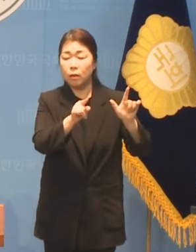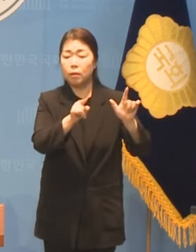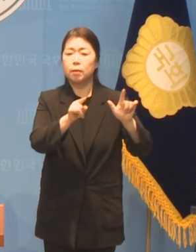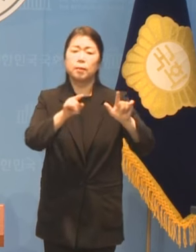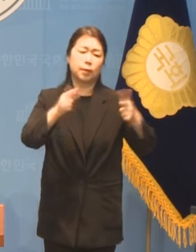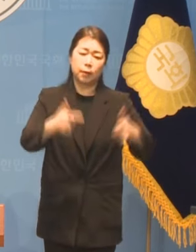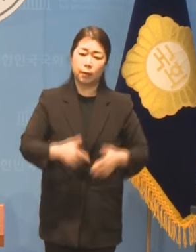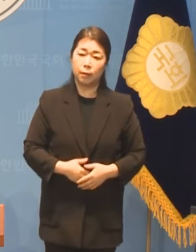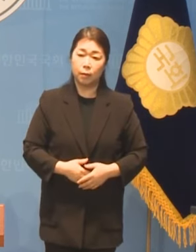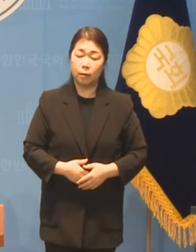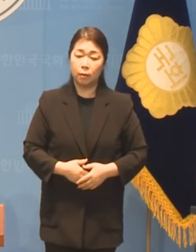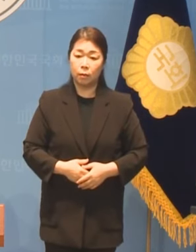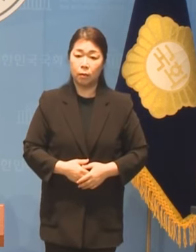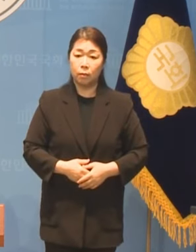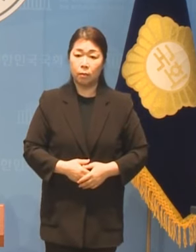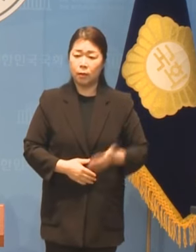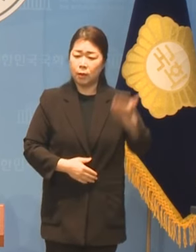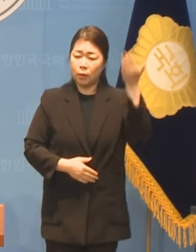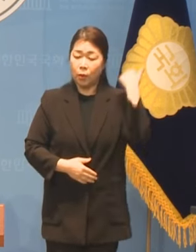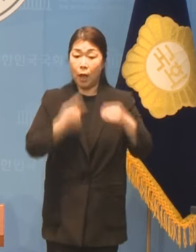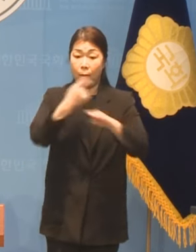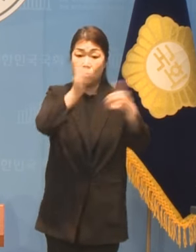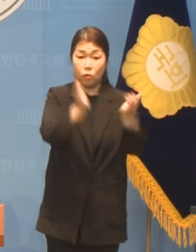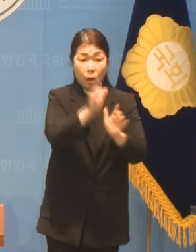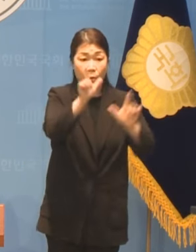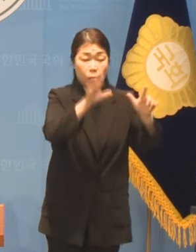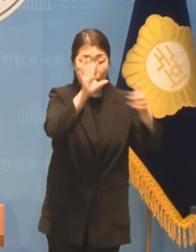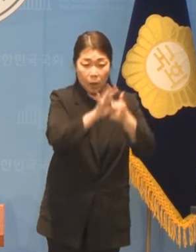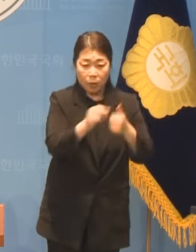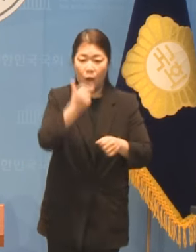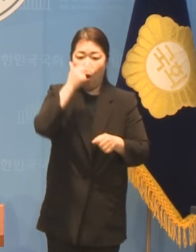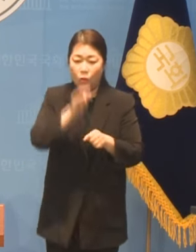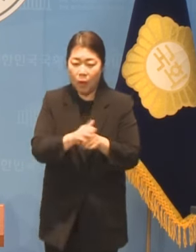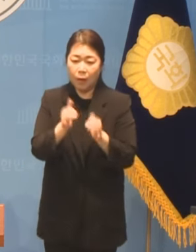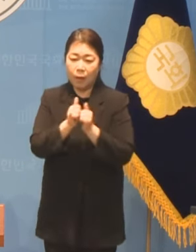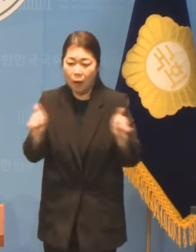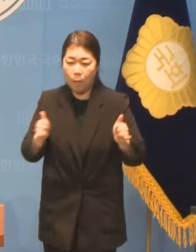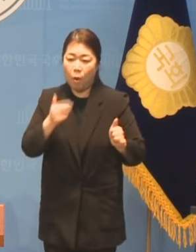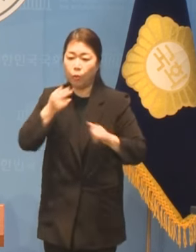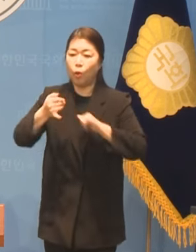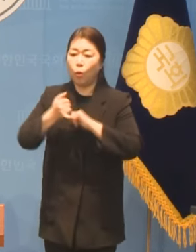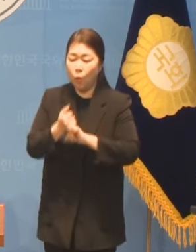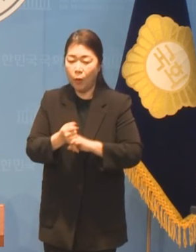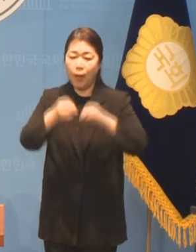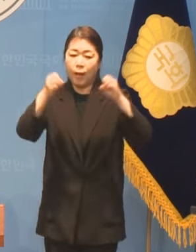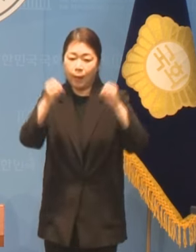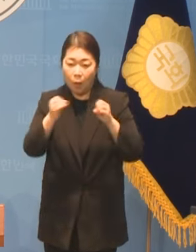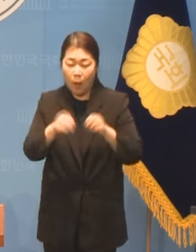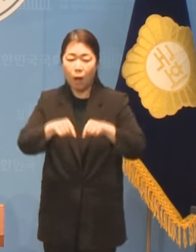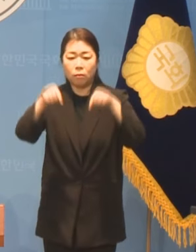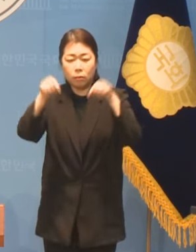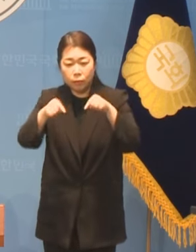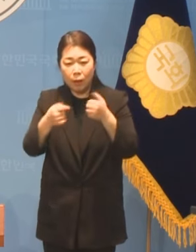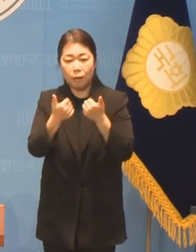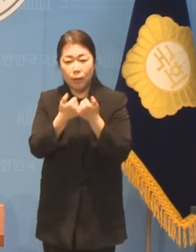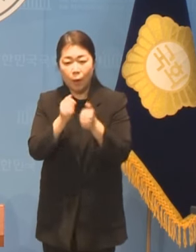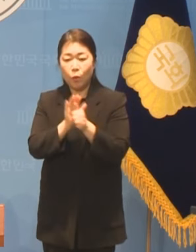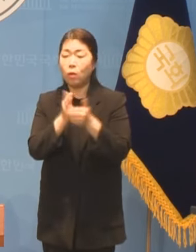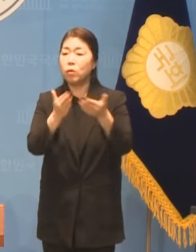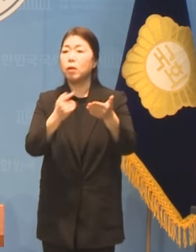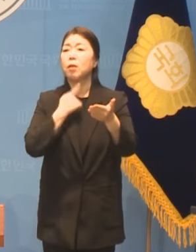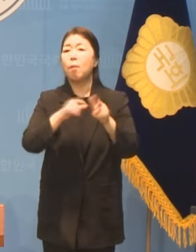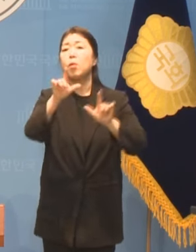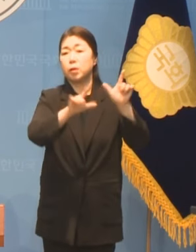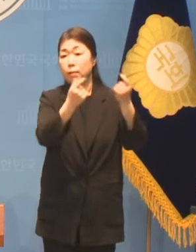공론의 정당이었습니다 억울하고 소외된 국민이 없도록 대화하고 토론하고자 했던 것이 민주당의